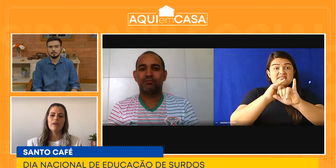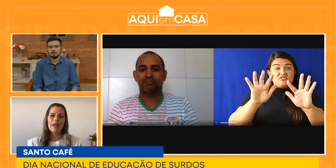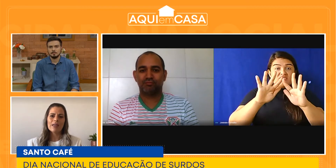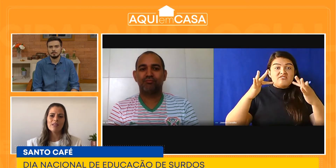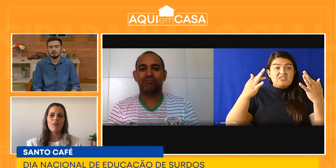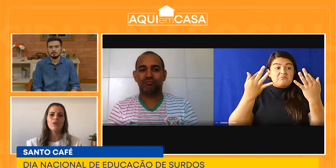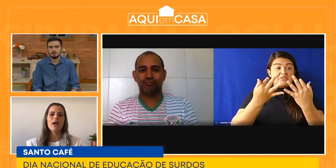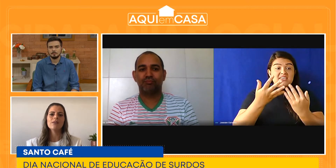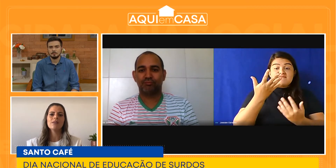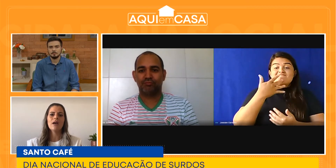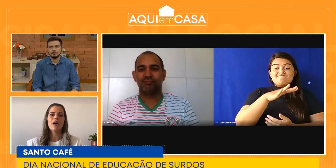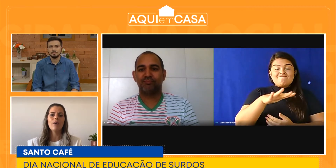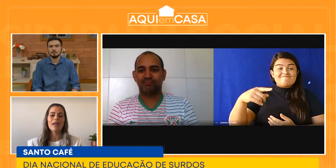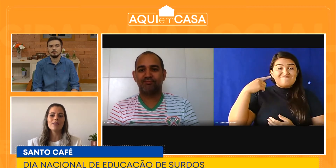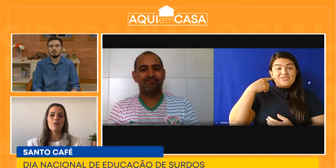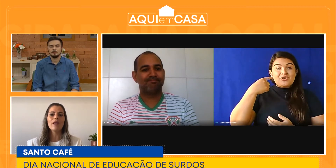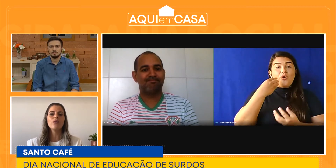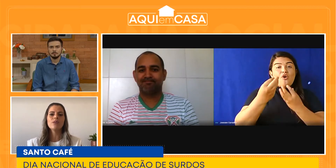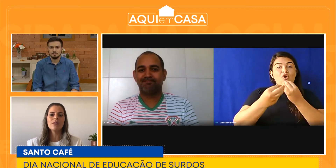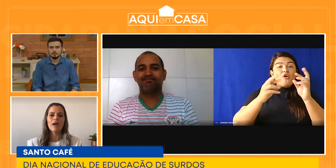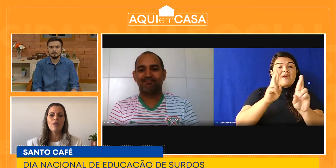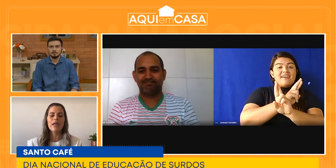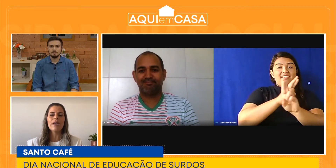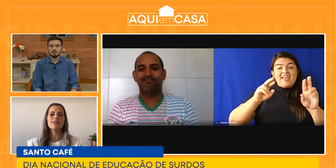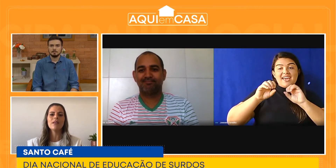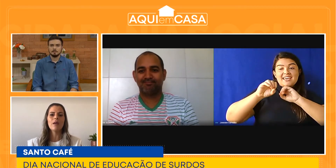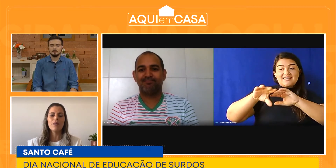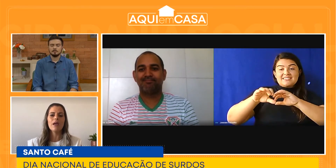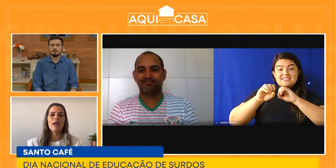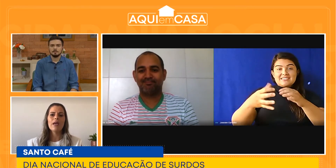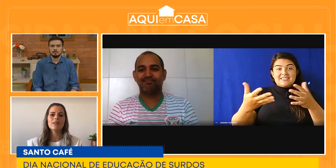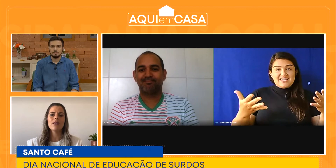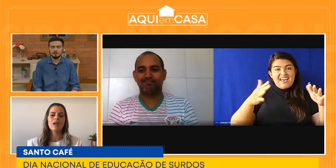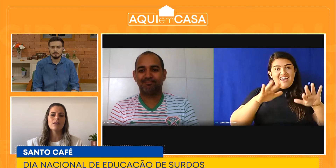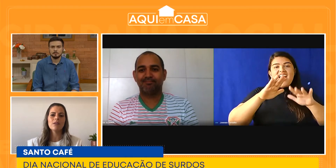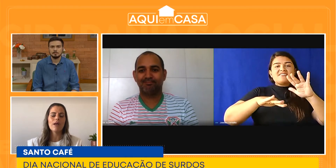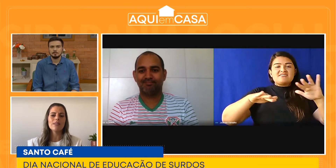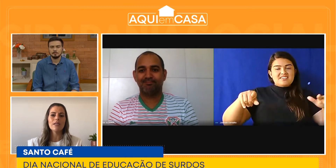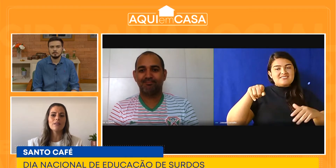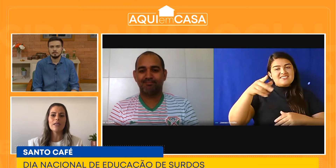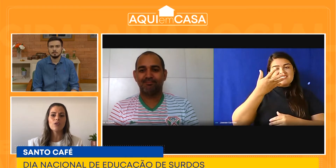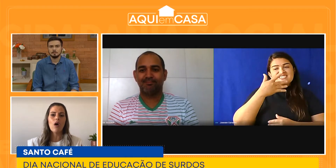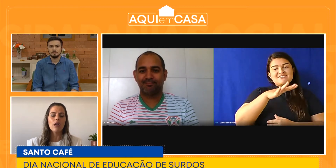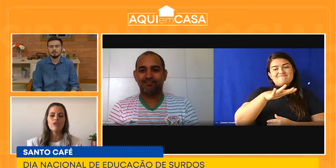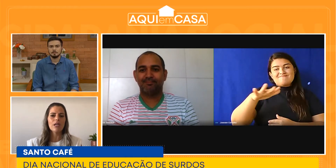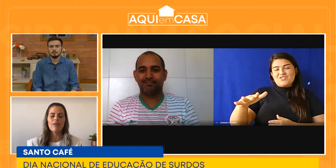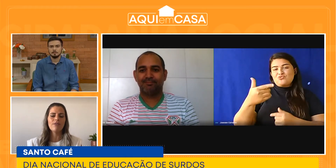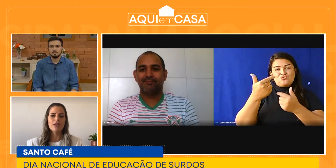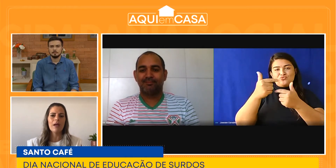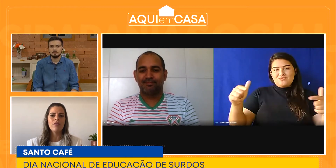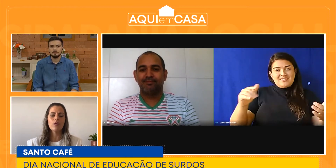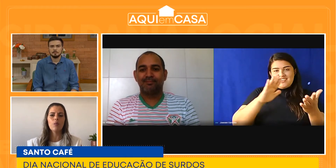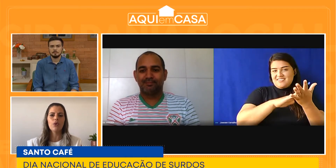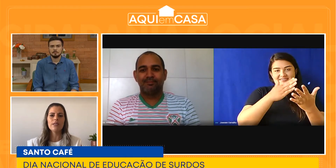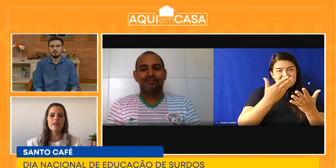relação à educação, em relação à inclusão, né? Nem sempre essas crianças são aceitas na escola onde ela vai fazer matrícula, por exemplo.